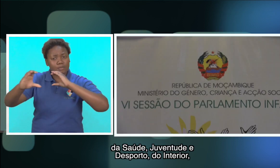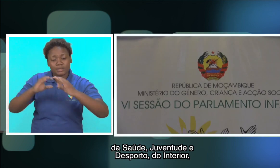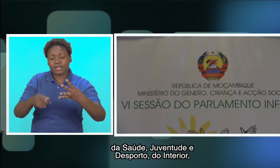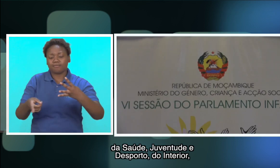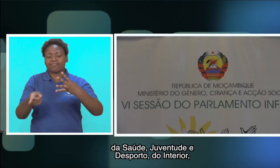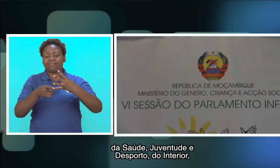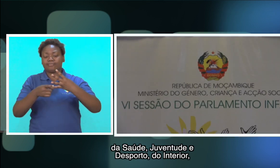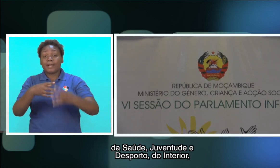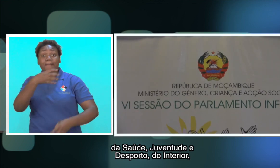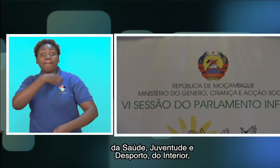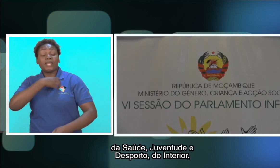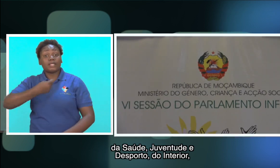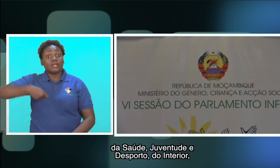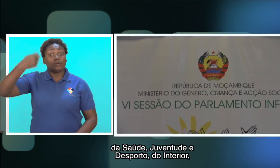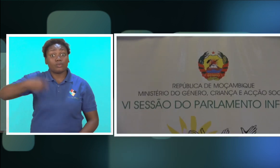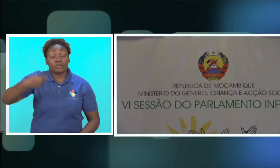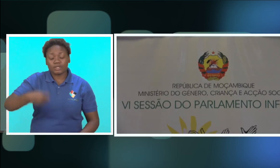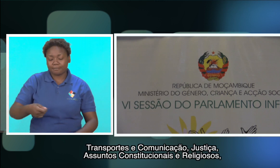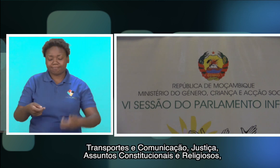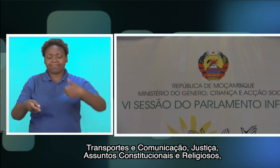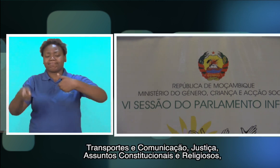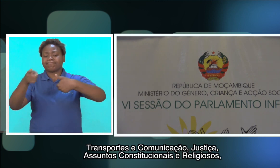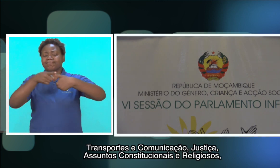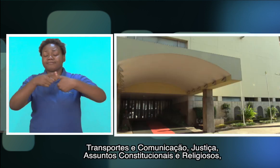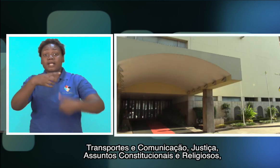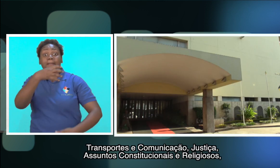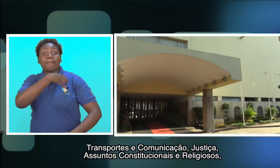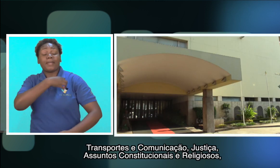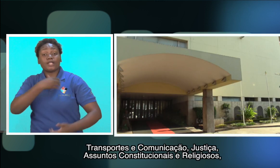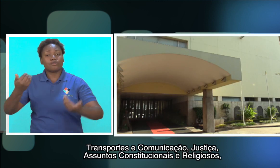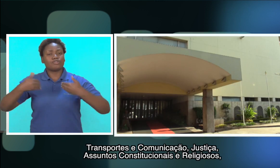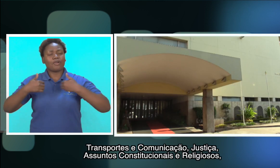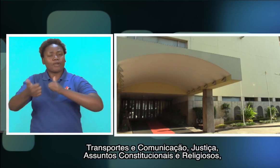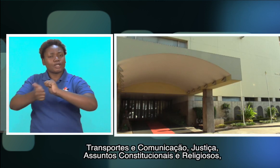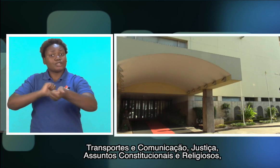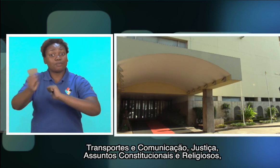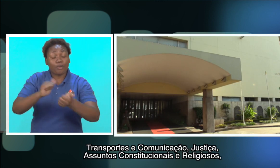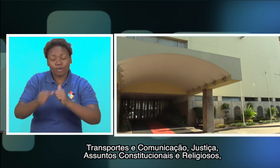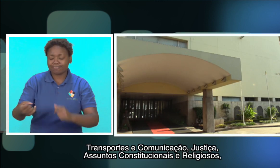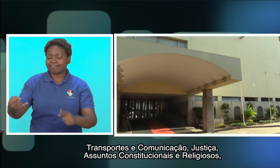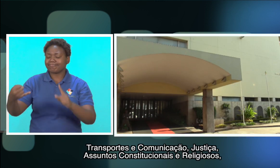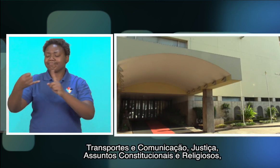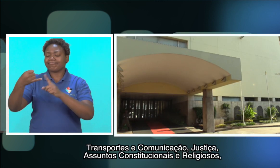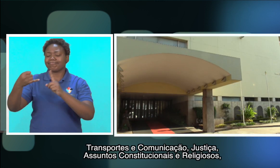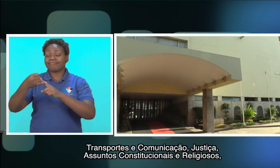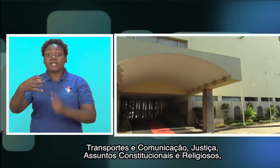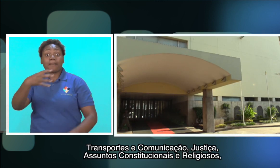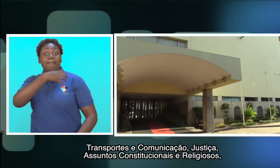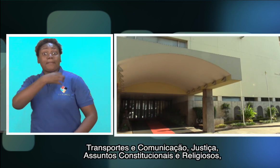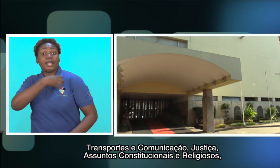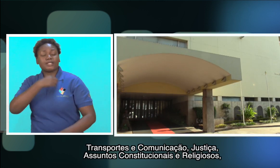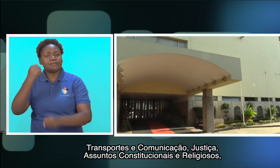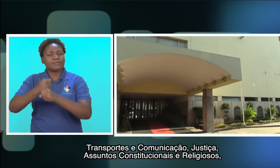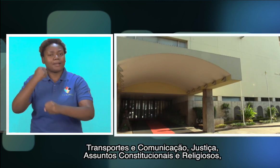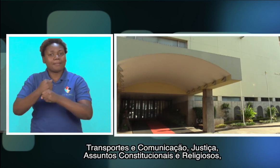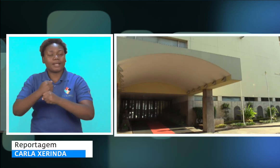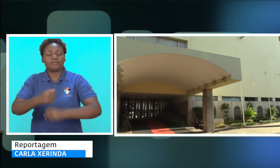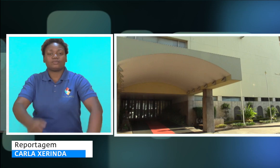Desportos, do Interior, Transportes e Comunicação, Justiça, Assuntos Constitucionais e Religiosos,